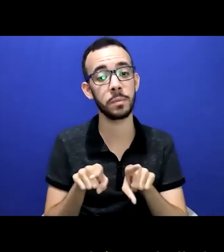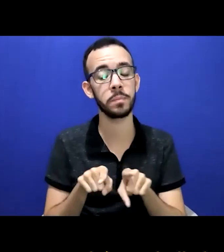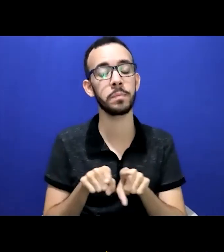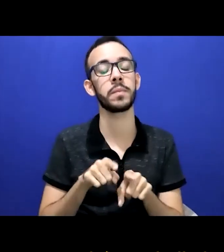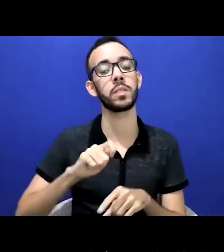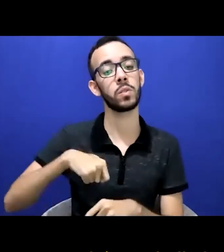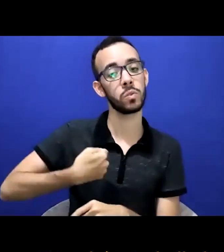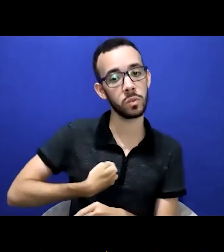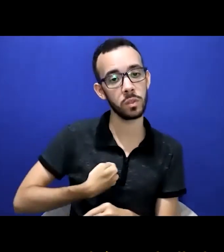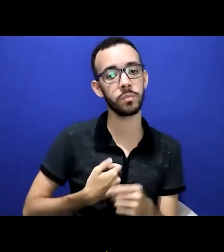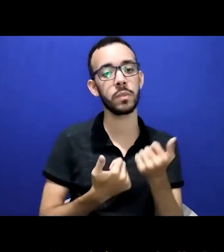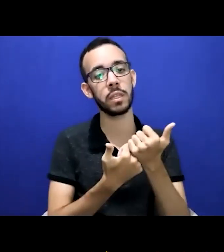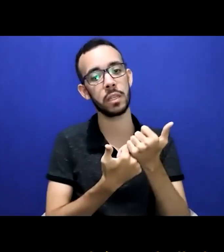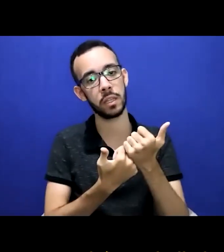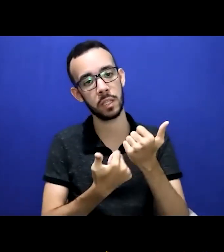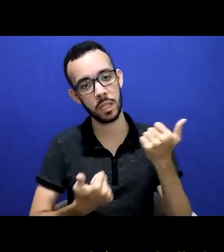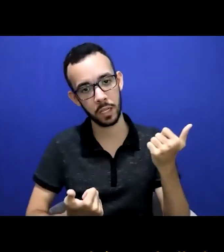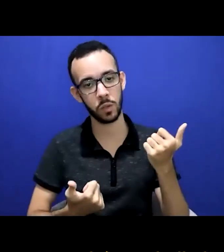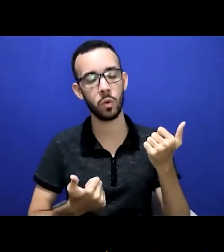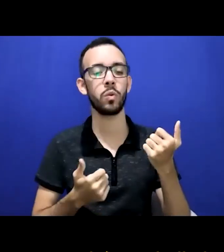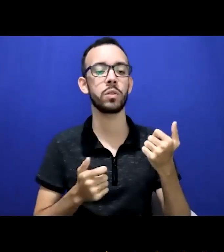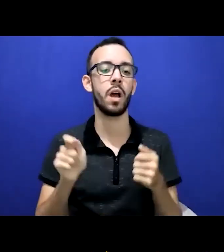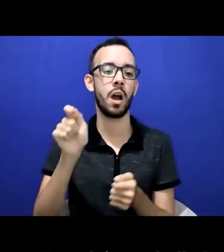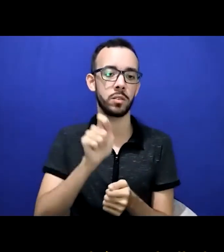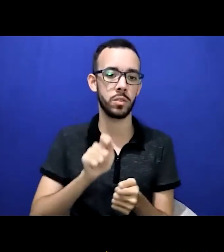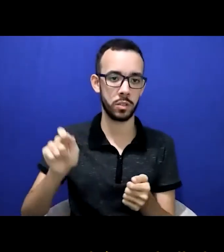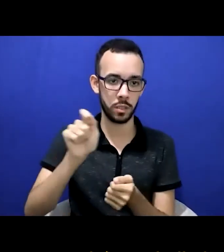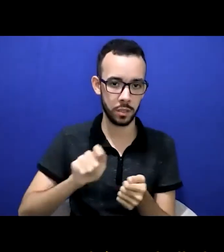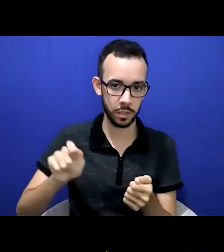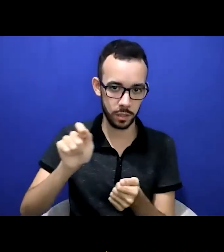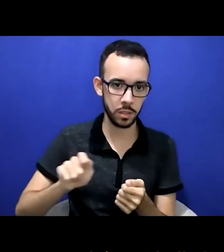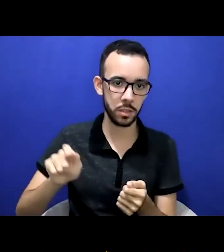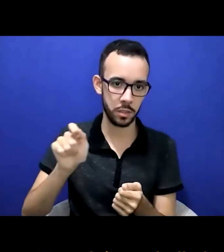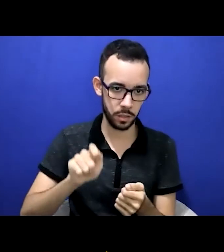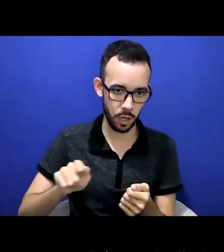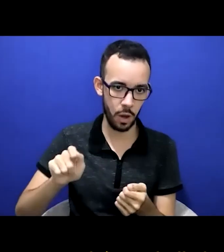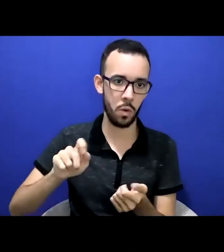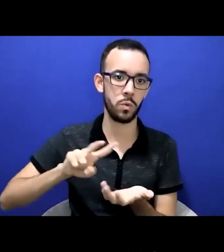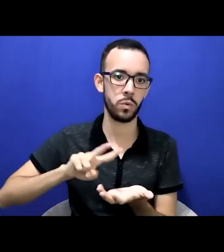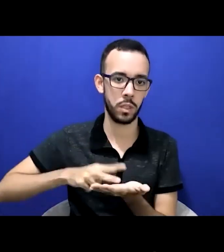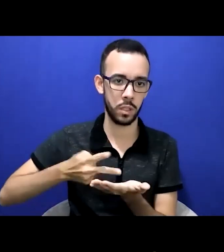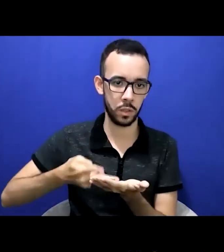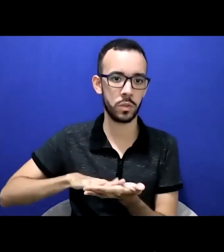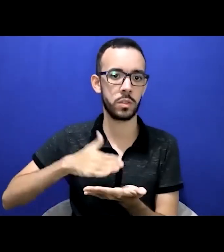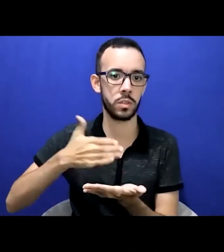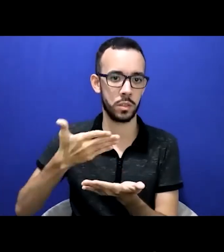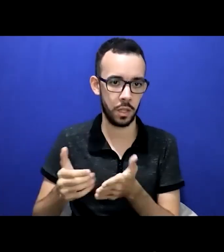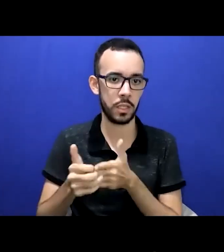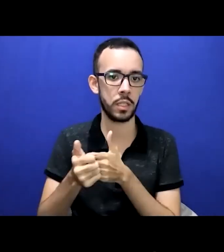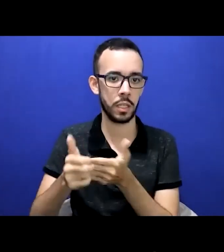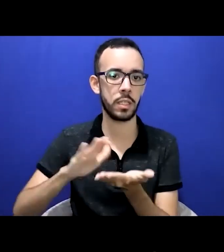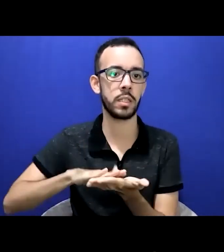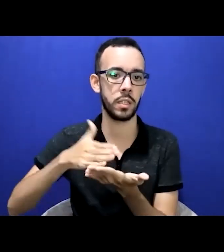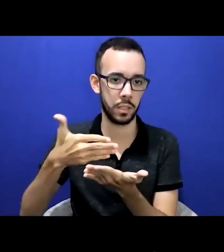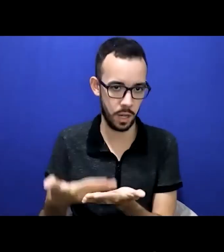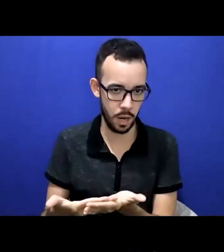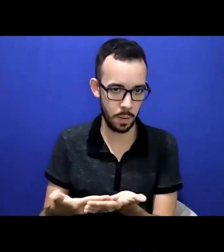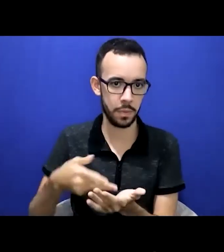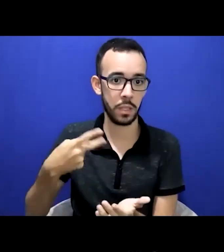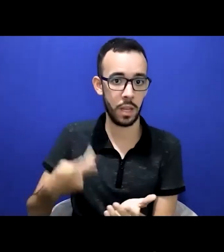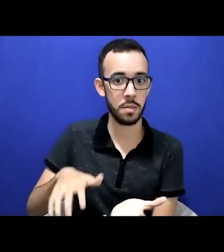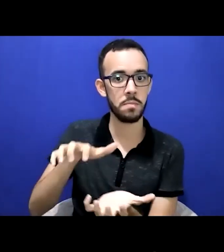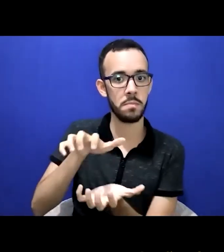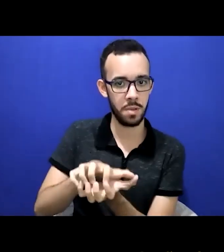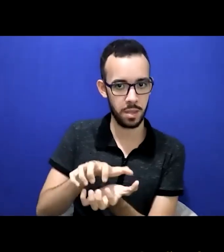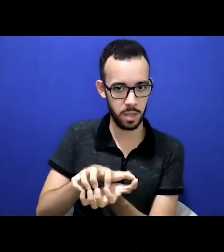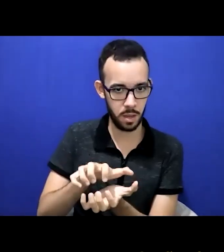E também trabalhei tanto como tradutor e intérprete nesse projeto, como consultor. Hoje eu também faço parte da diretoria da